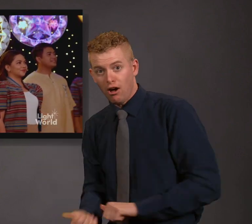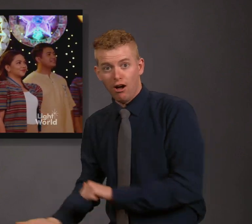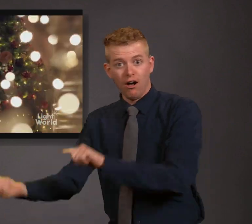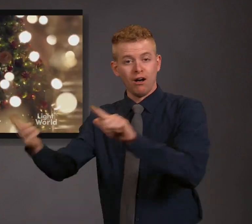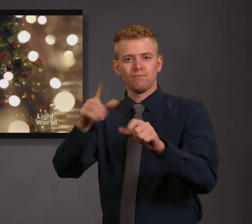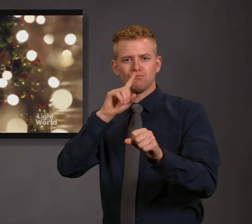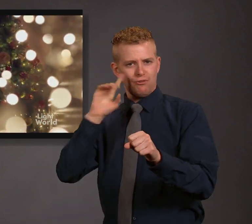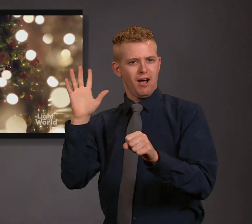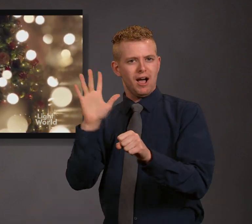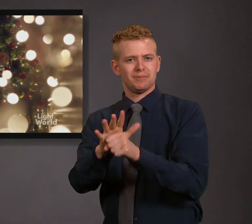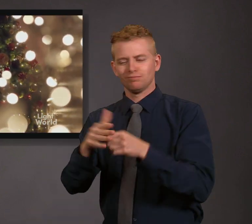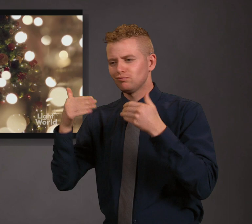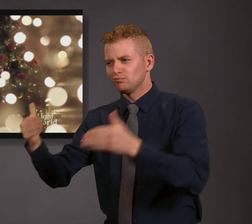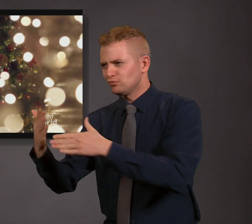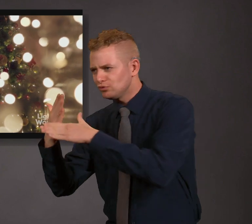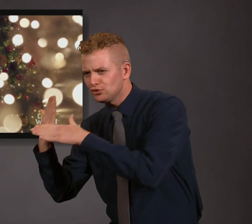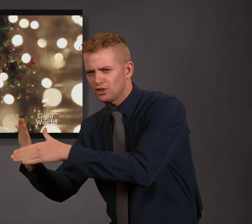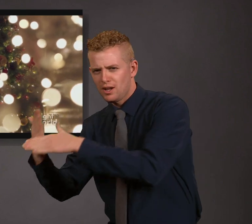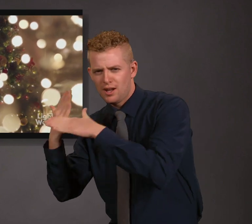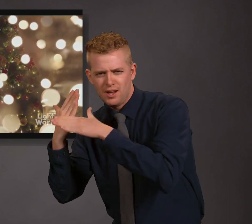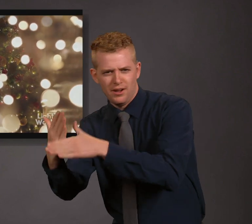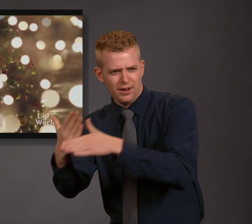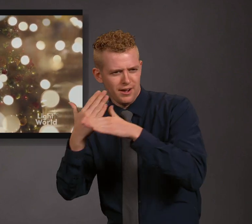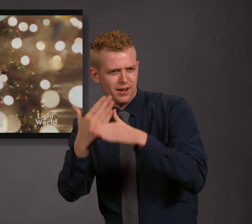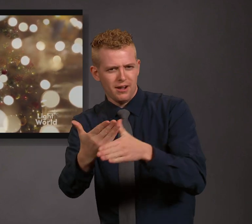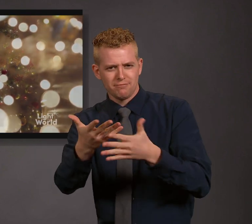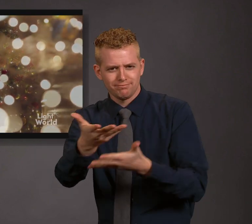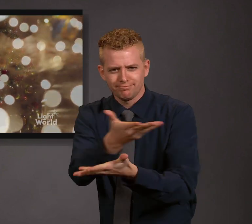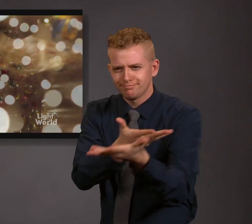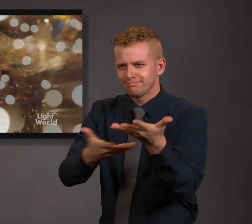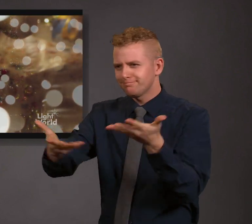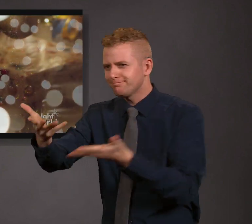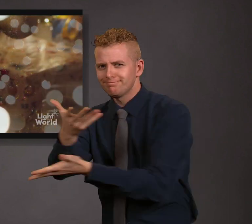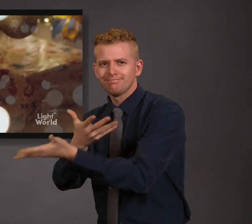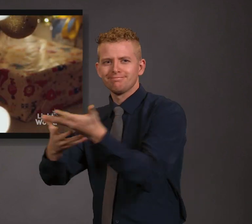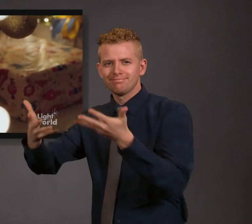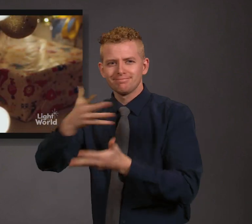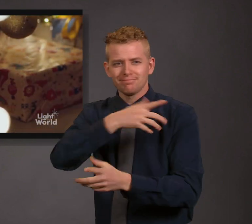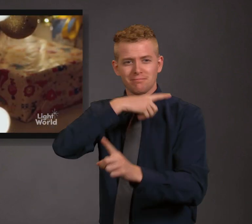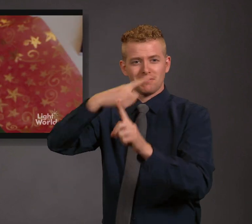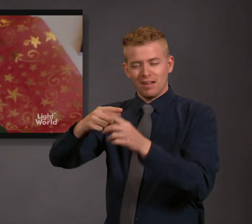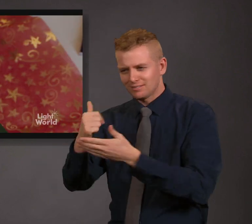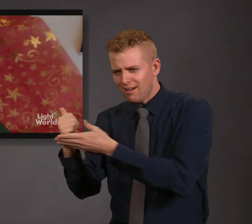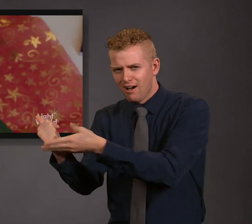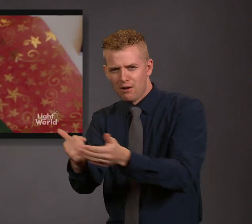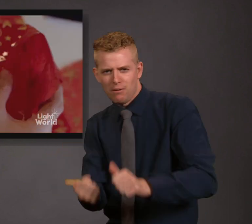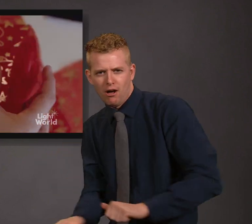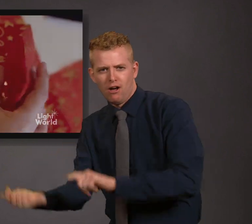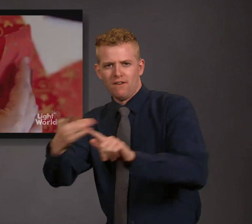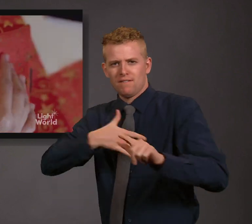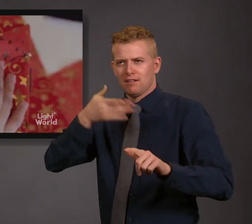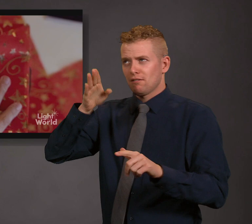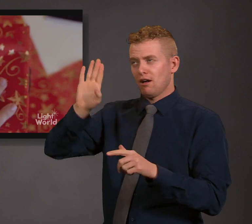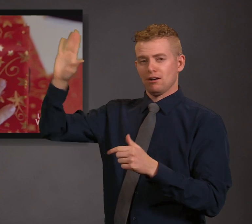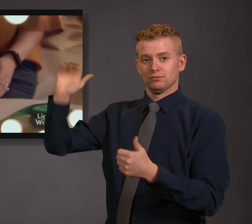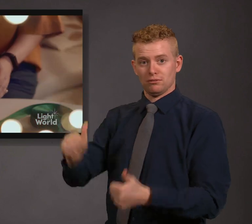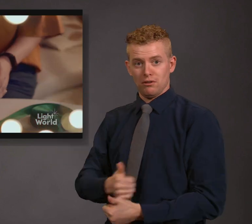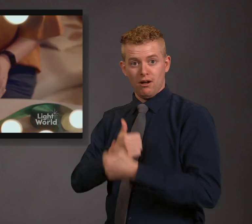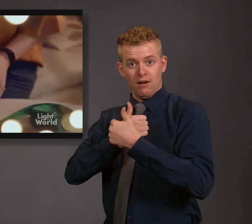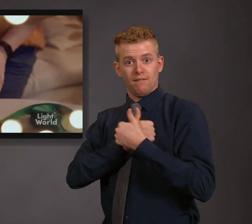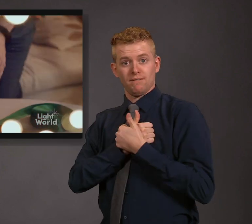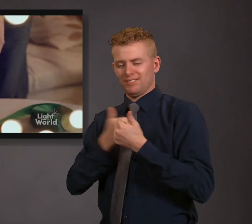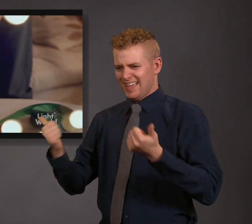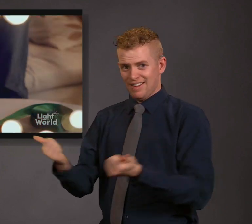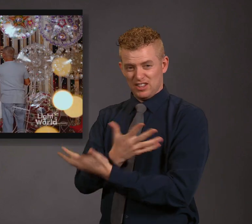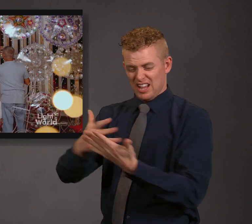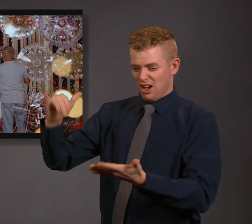Imposible basta't gagawin nating Ibahagin, iparamdang pag